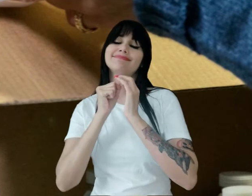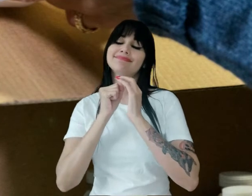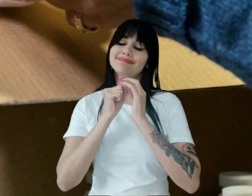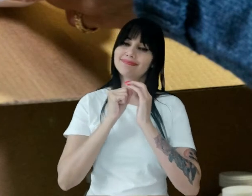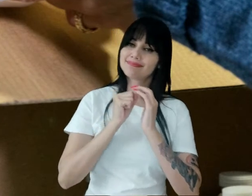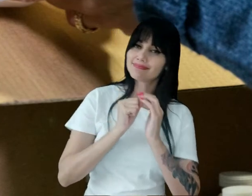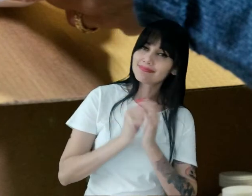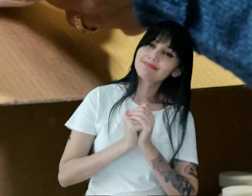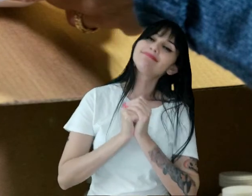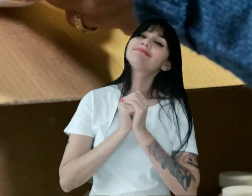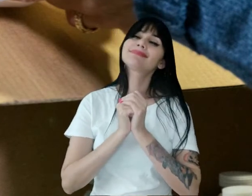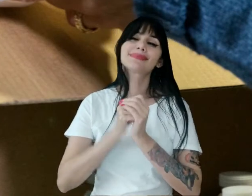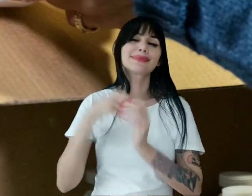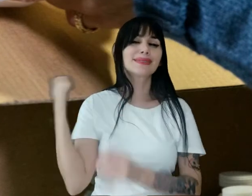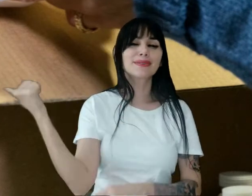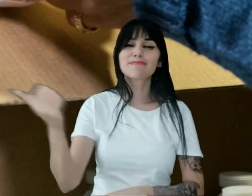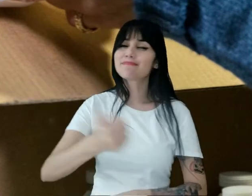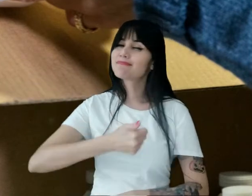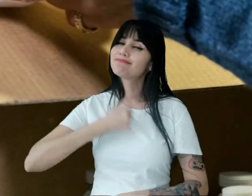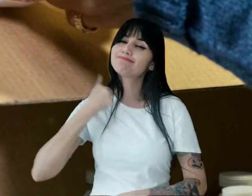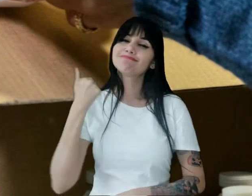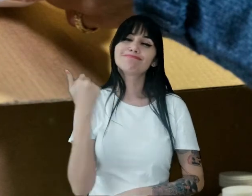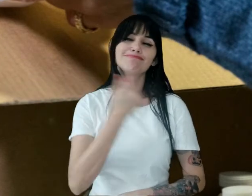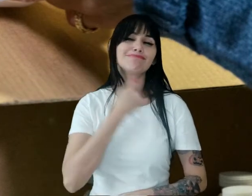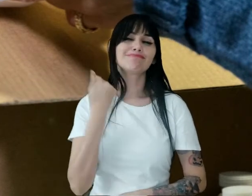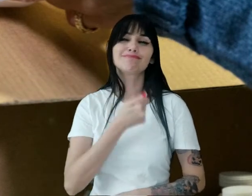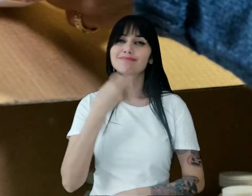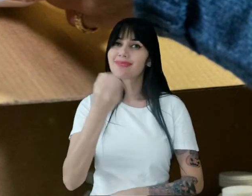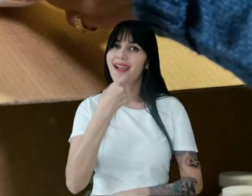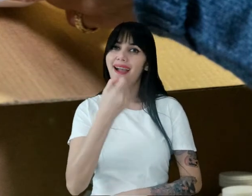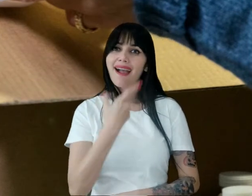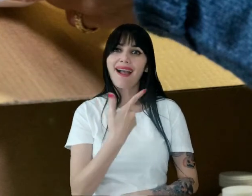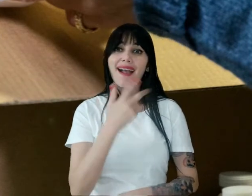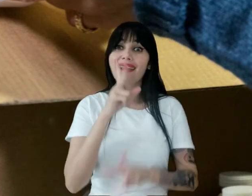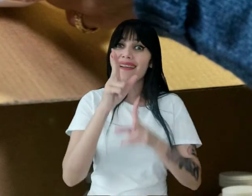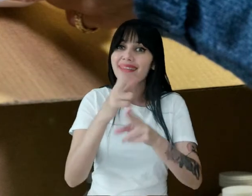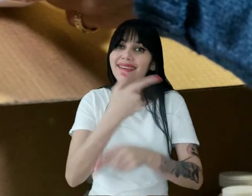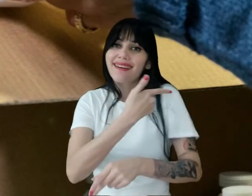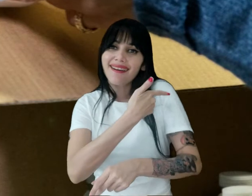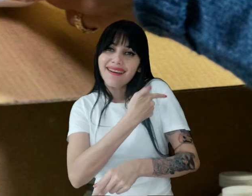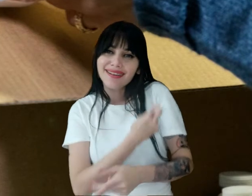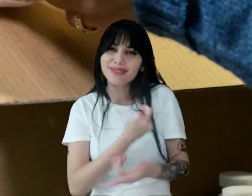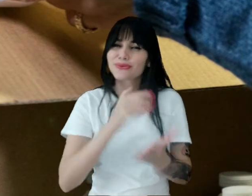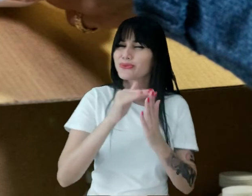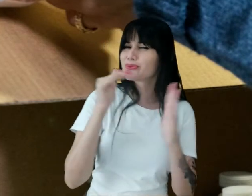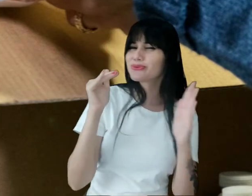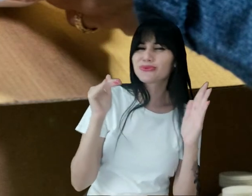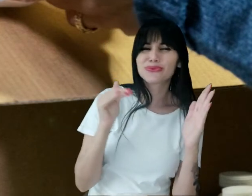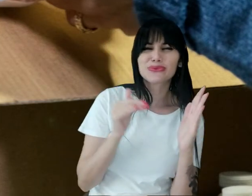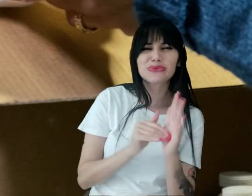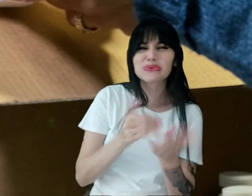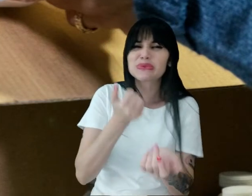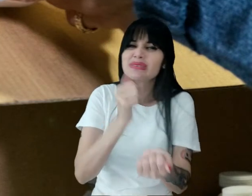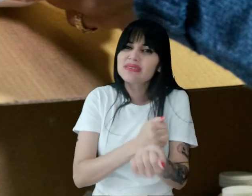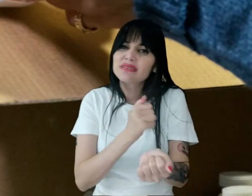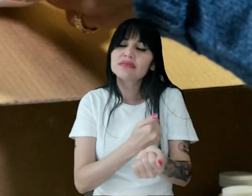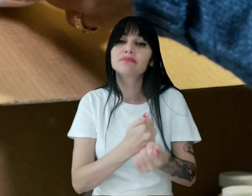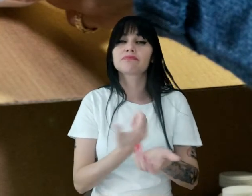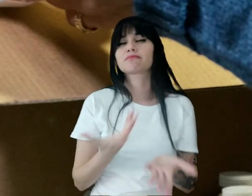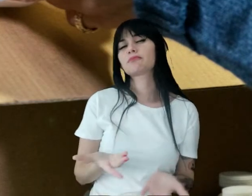os melhores Antídotos E vacinas Contra todos os vícios Receita